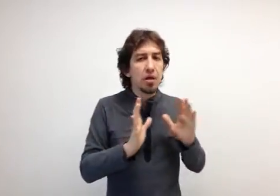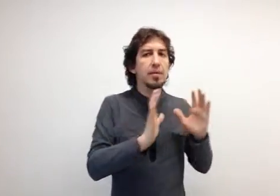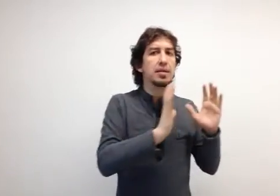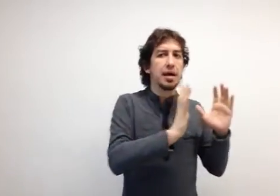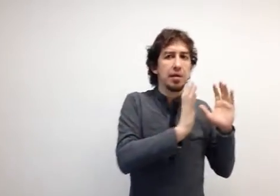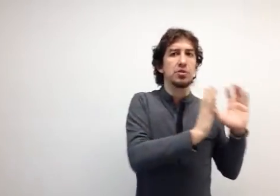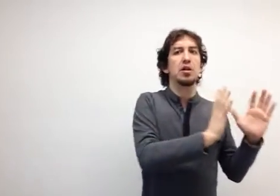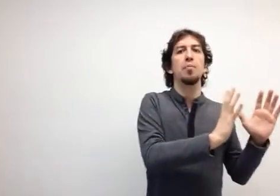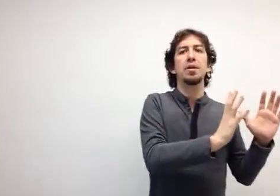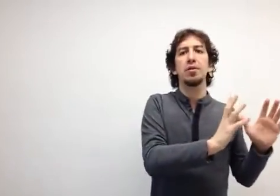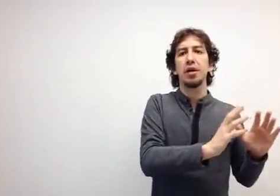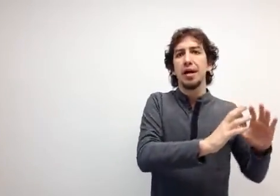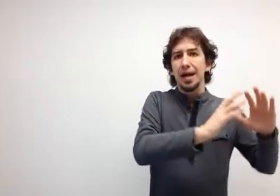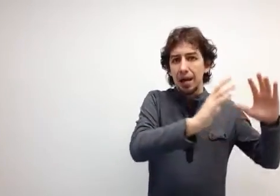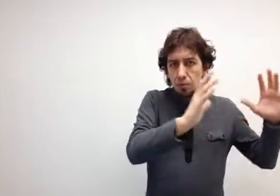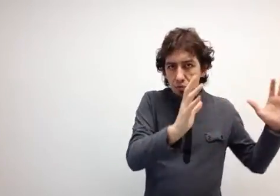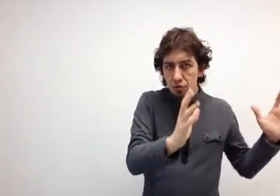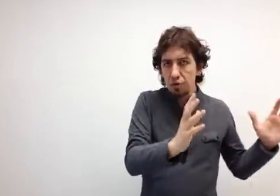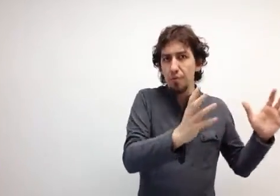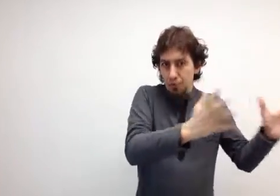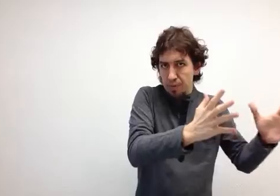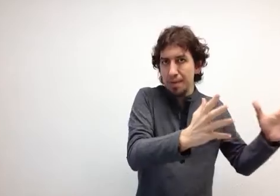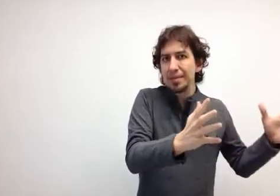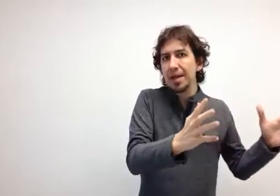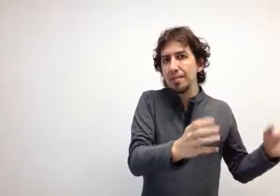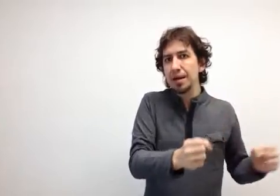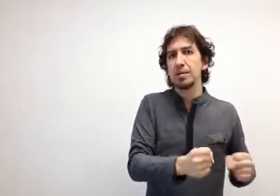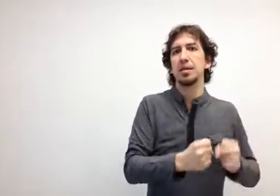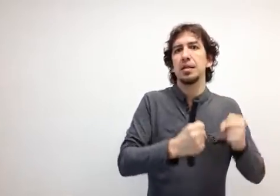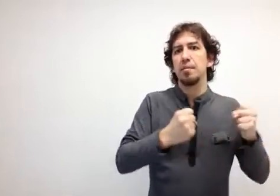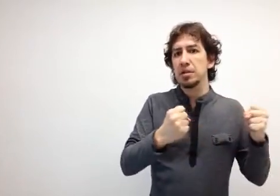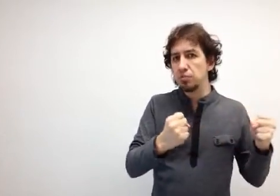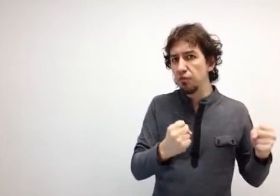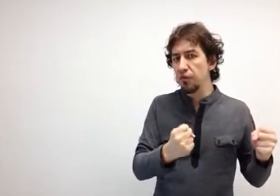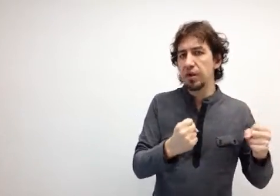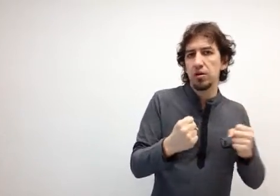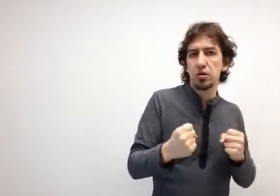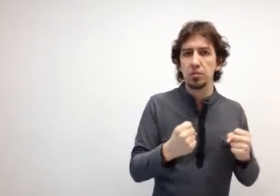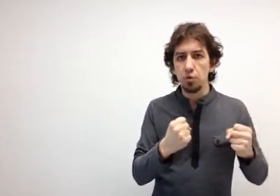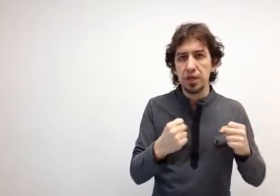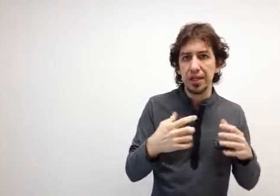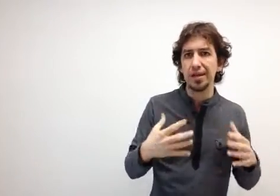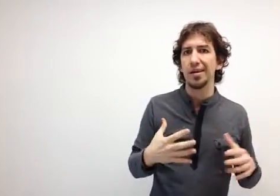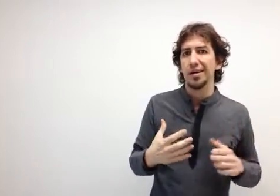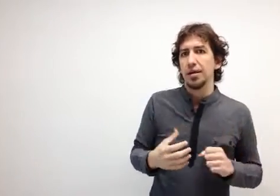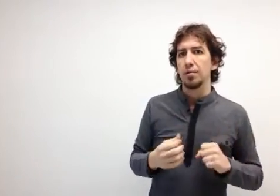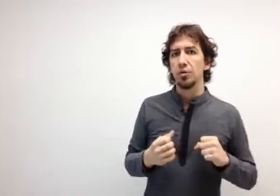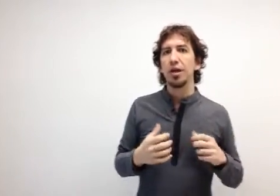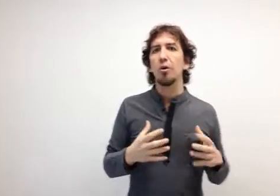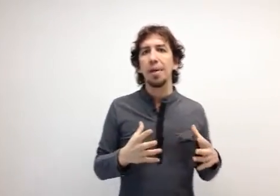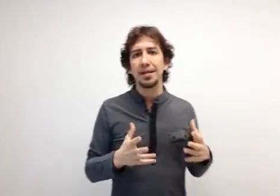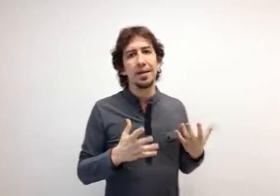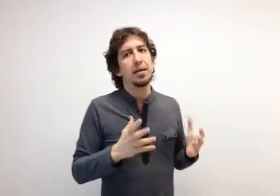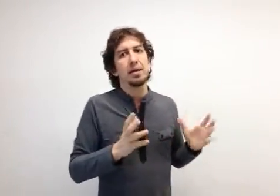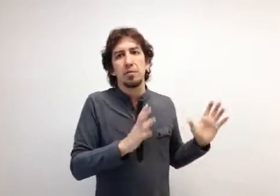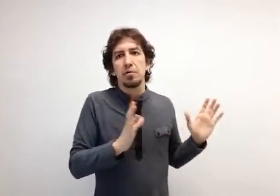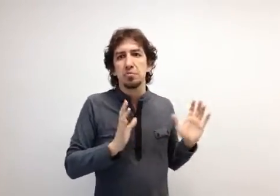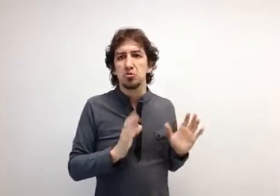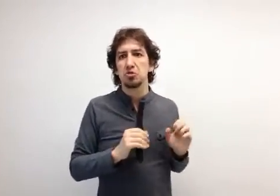evitar, en nuestra opinión, el mundo propiamente del marketing, que también es muy frío y muy de combate y que, bueno, nosotros